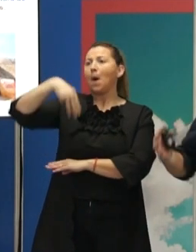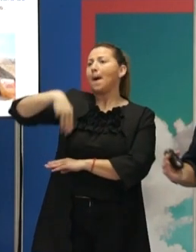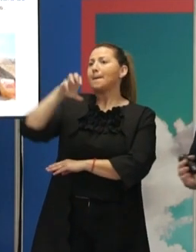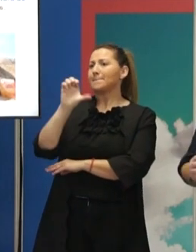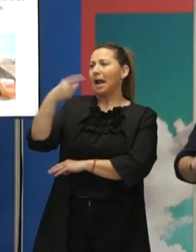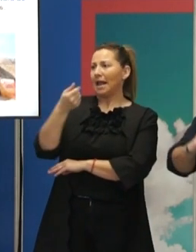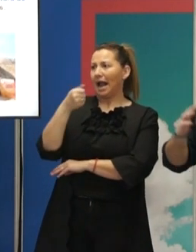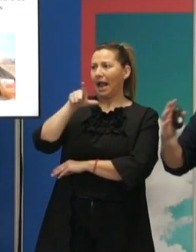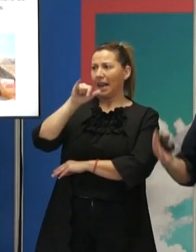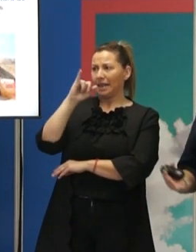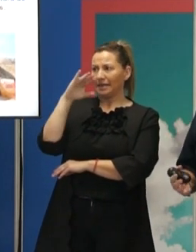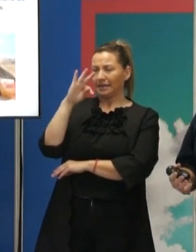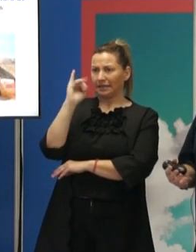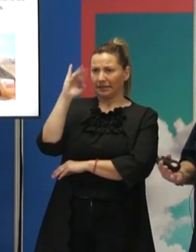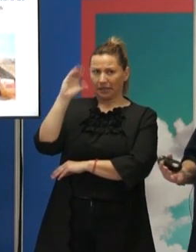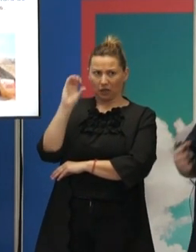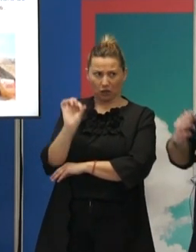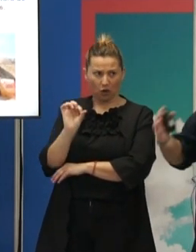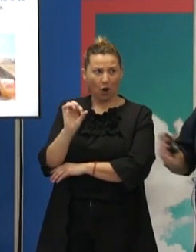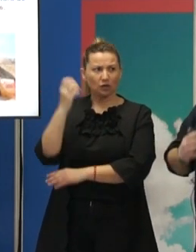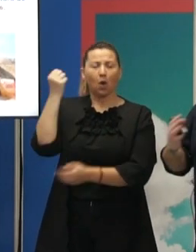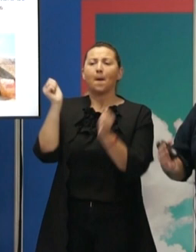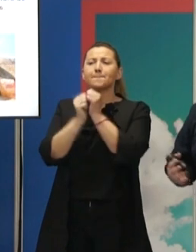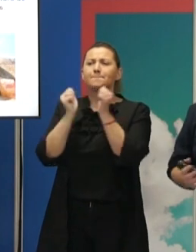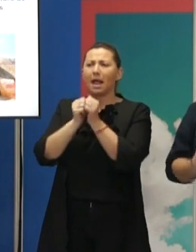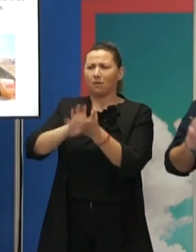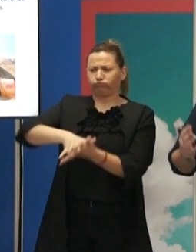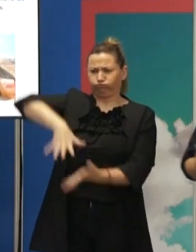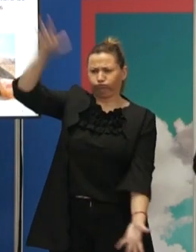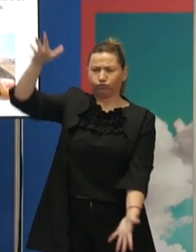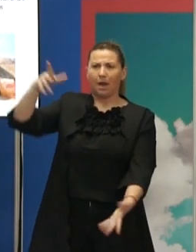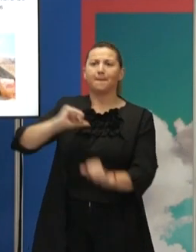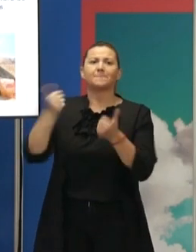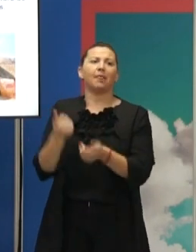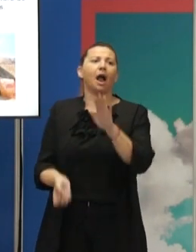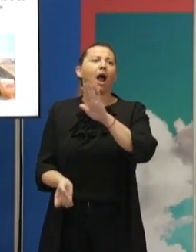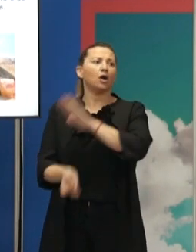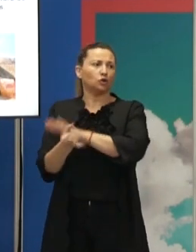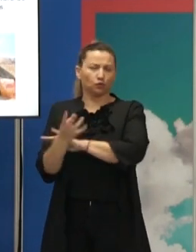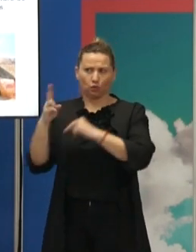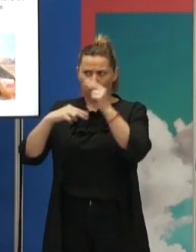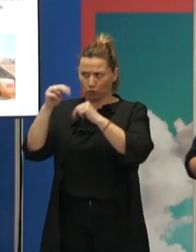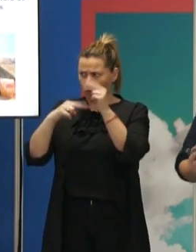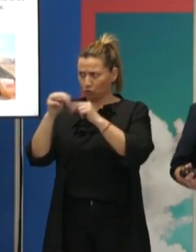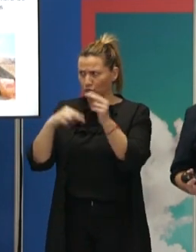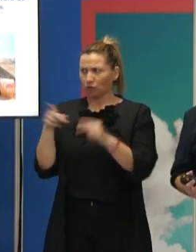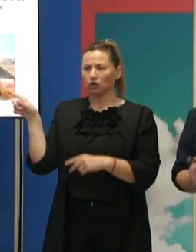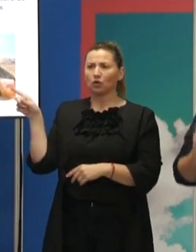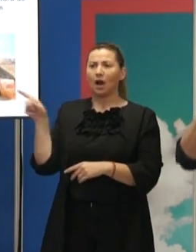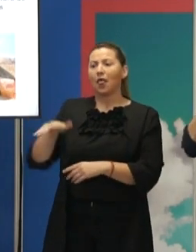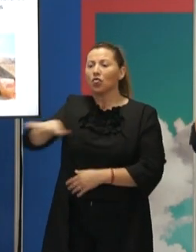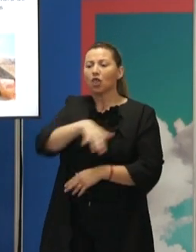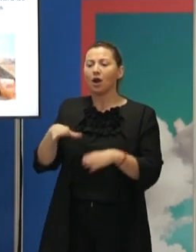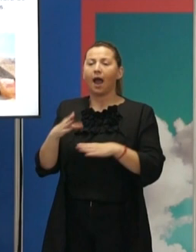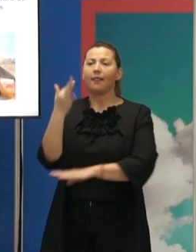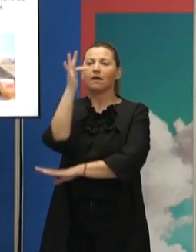construcciones hechas con grandes piedras, que tienen distintos usos. Uno de los más principales es que son recintos funerarios,